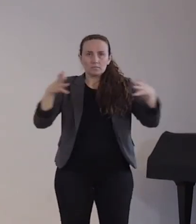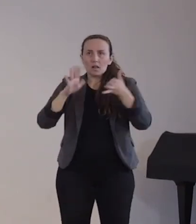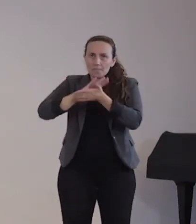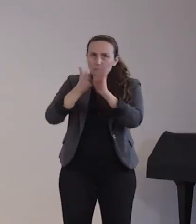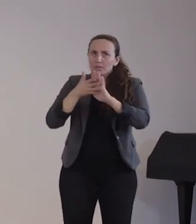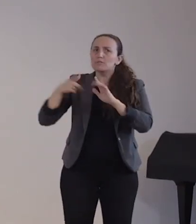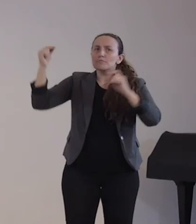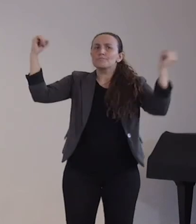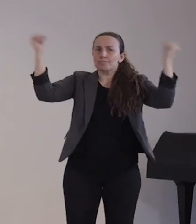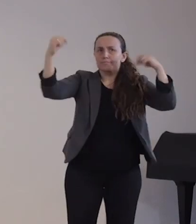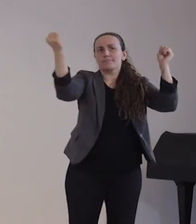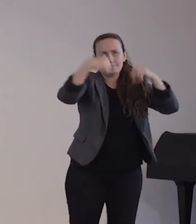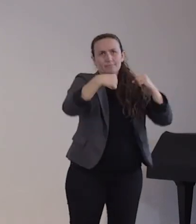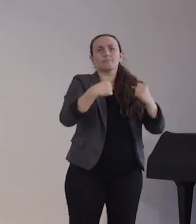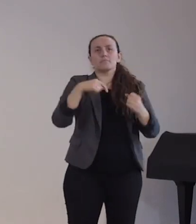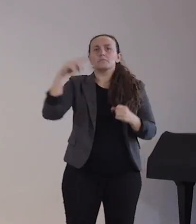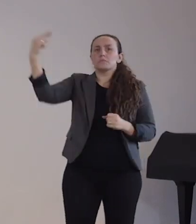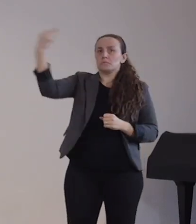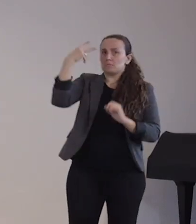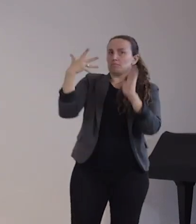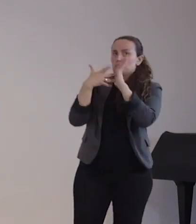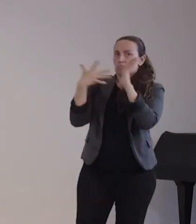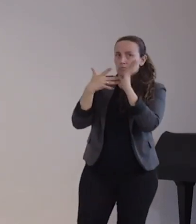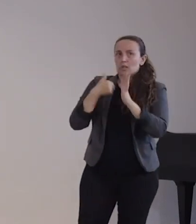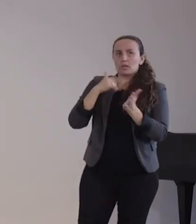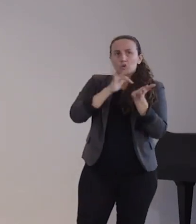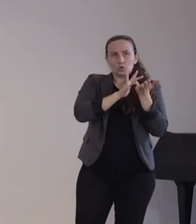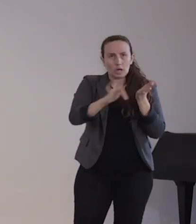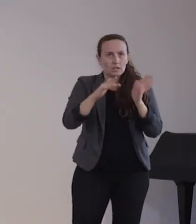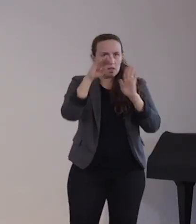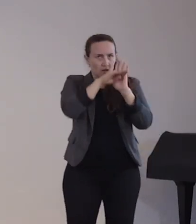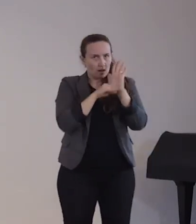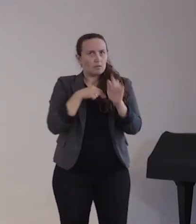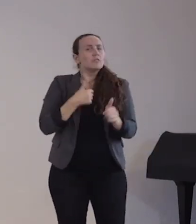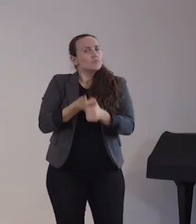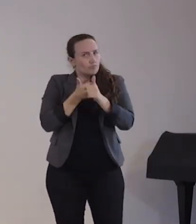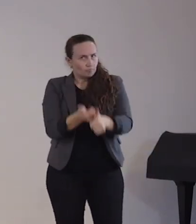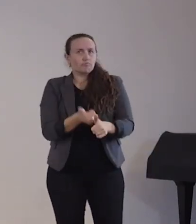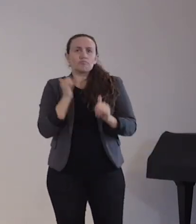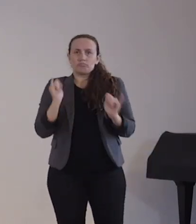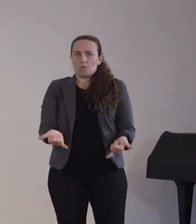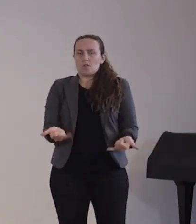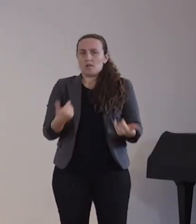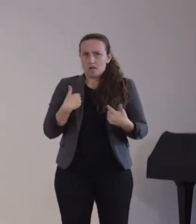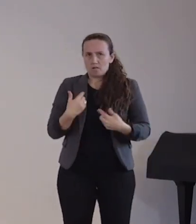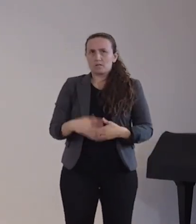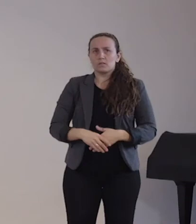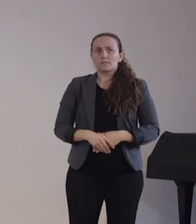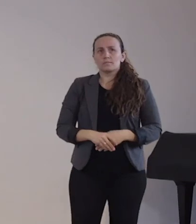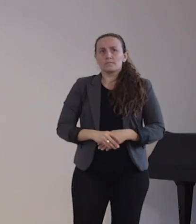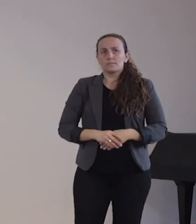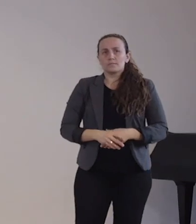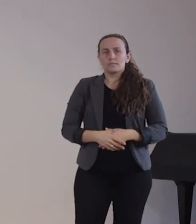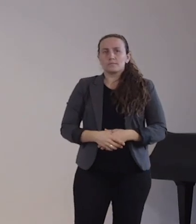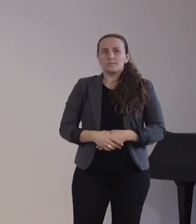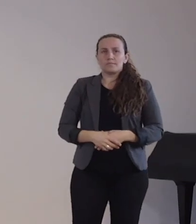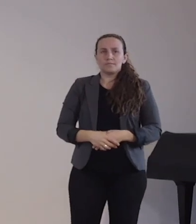und auch bei der Begleitung die Transportmöglichkeiten